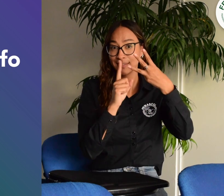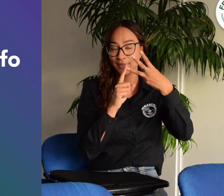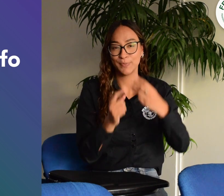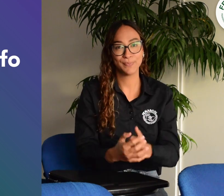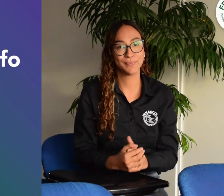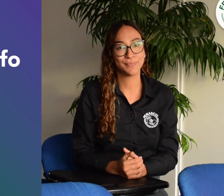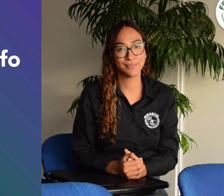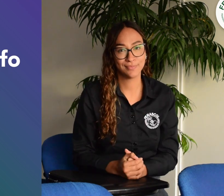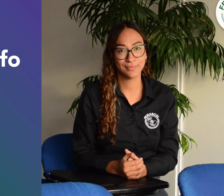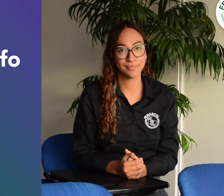Parágrafo tercero.